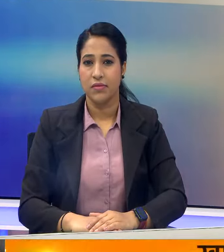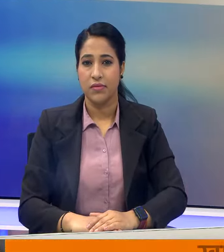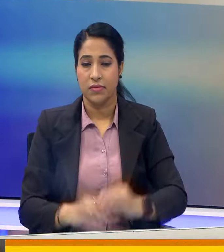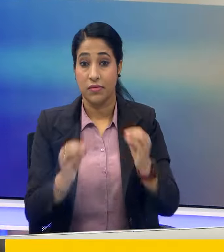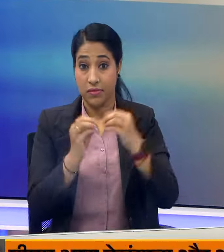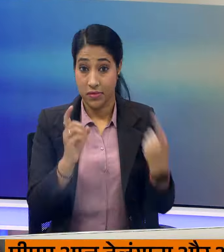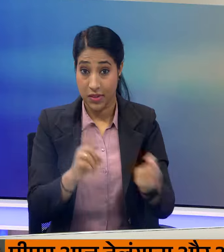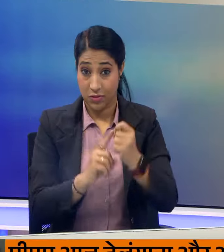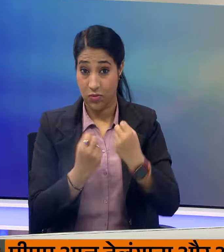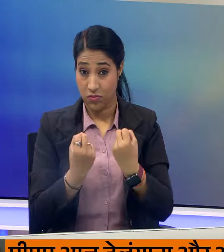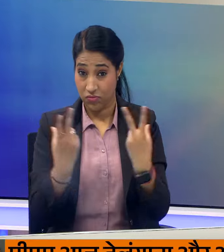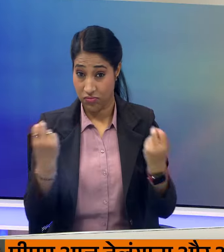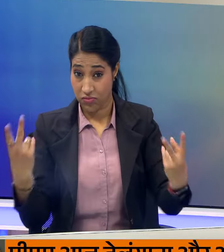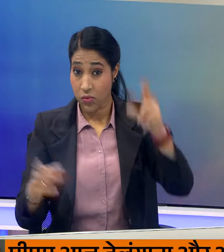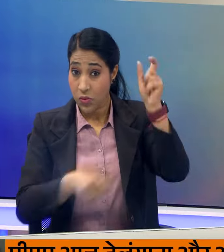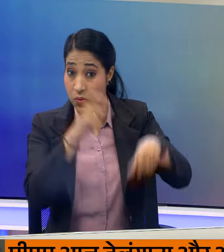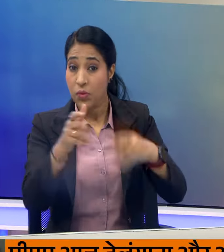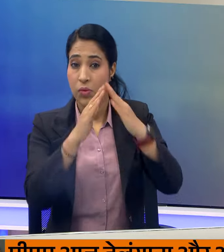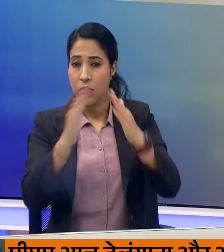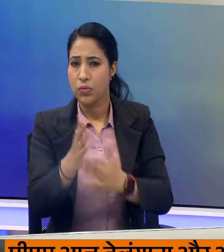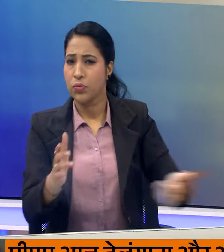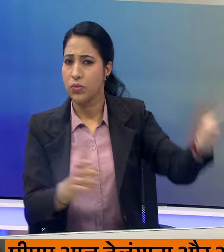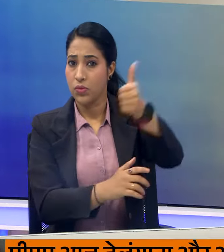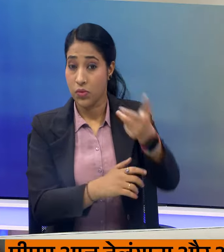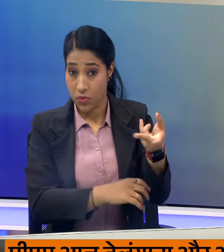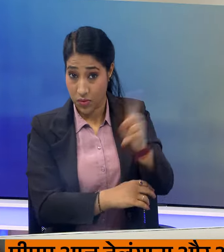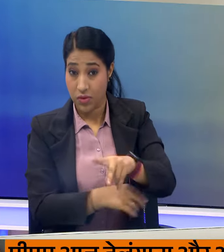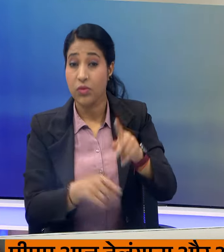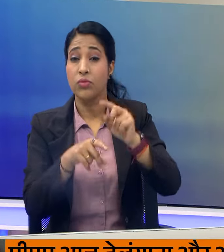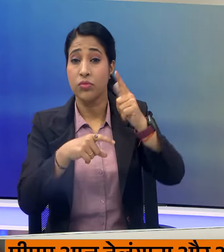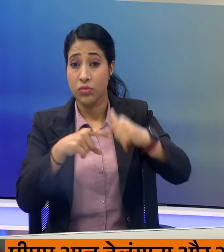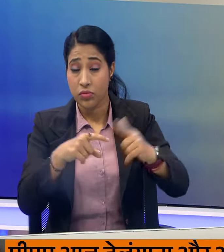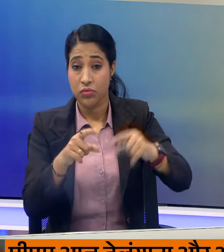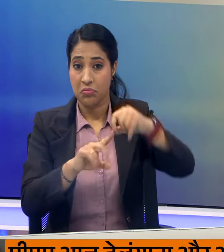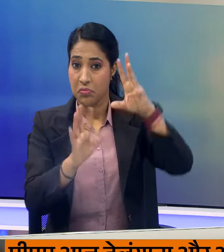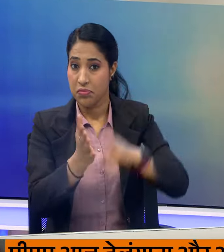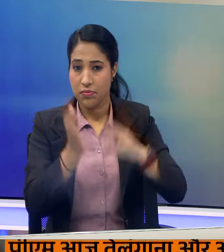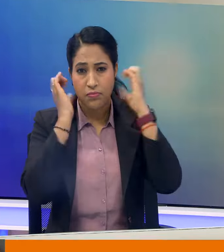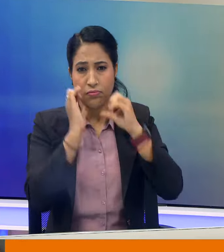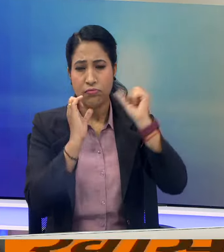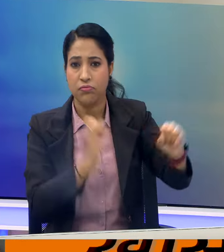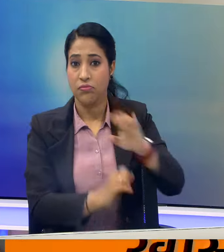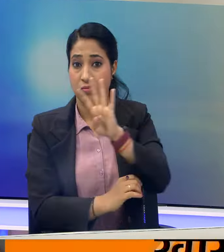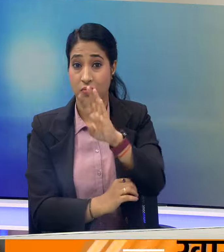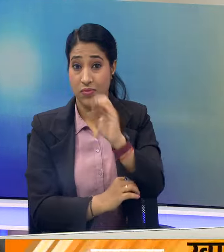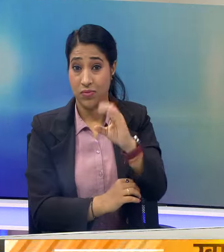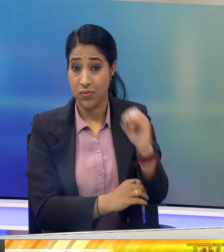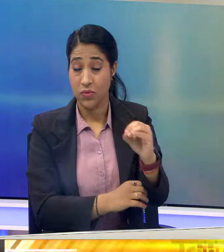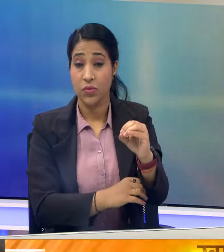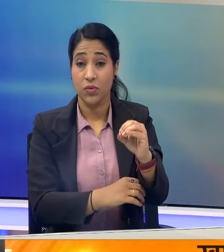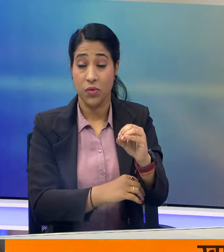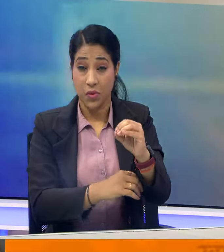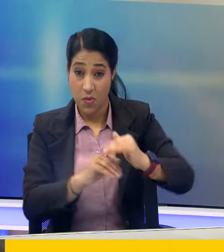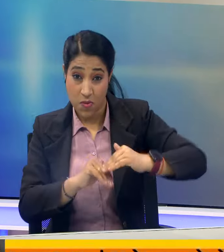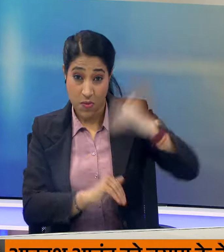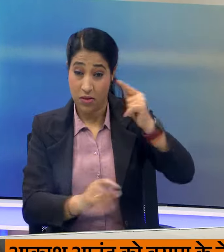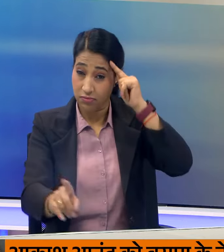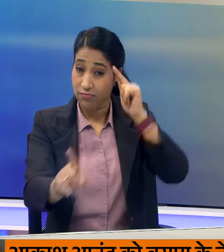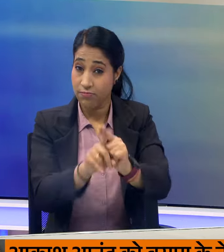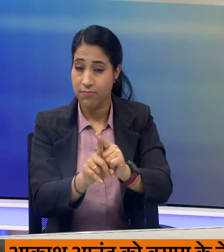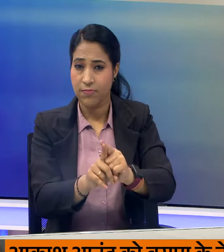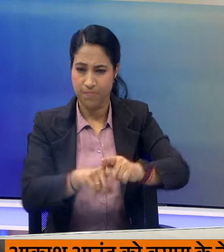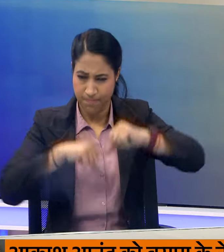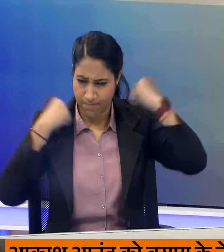भाजबा की स्टार प्रचारक अमिर्शा इस बार के आम चुनाव में प्रधान मंत्री नरेंद्र मोदी के चार सो पार के लक्ष की पूर्टी के लिए